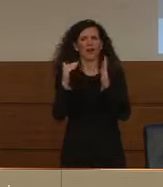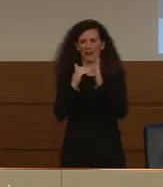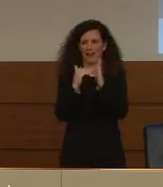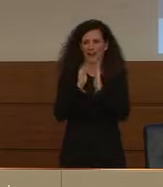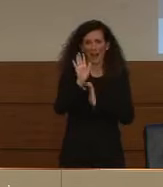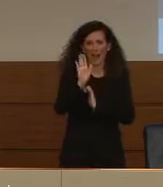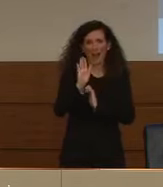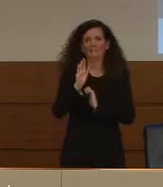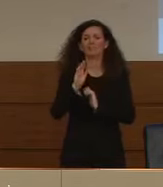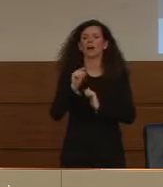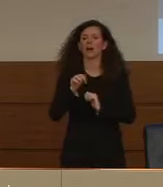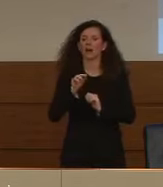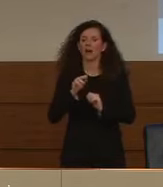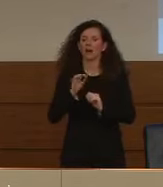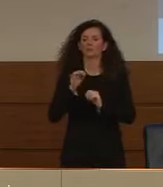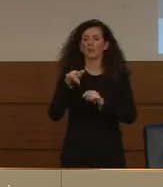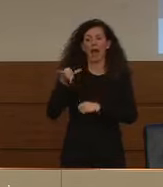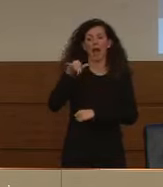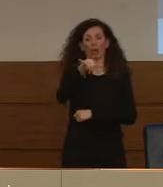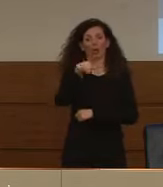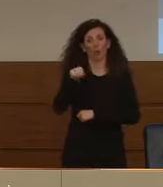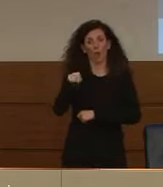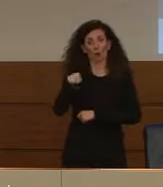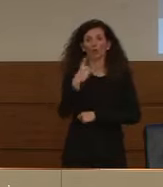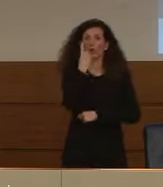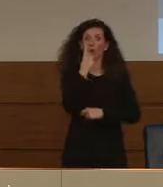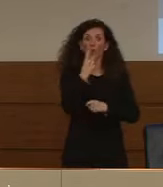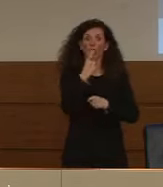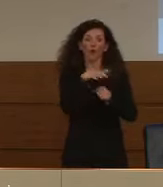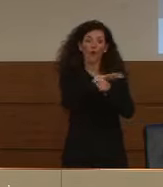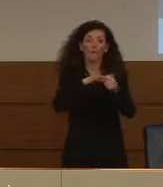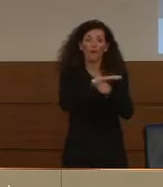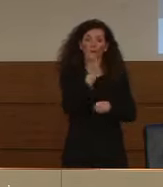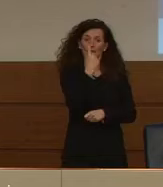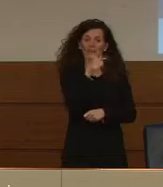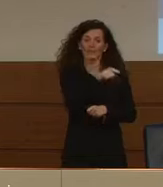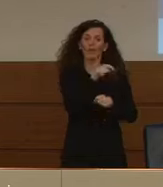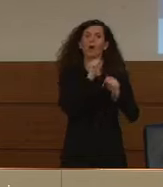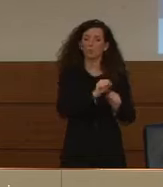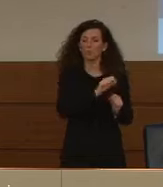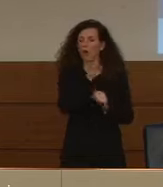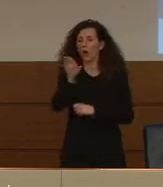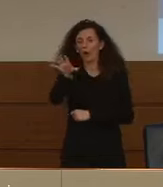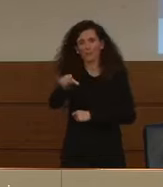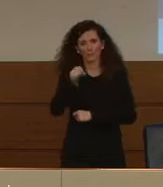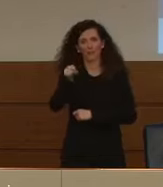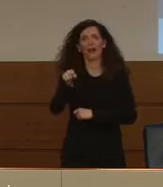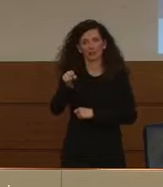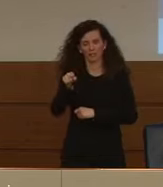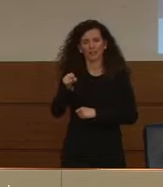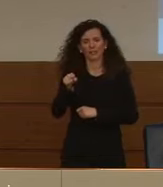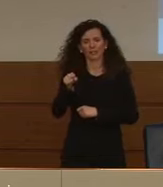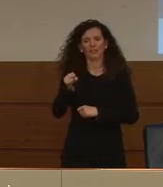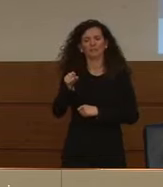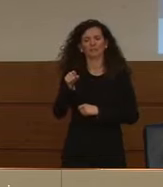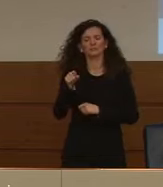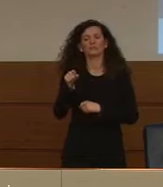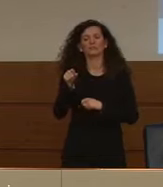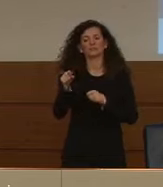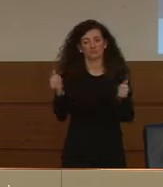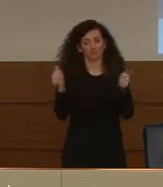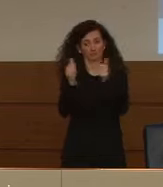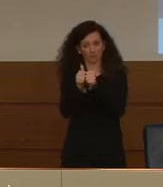all'aeroporto da parte di un familiare, abbiamo dato indicazioni di questo tipo e si